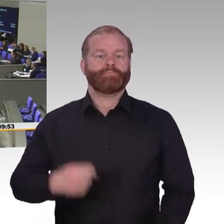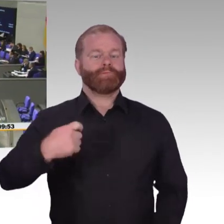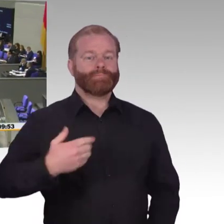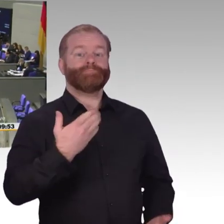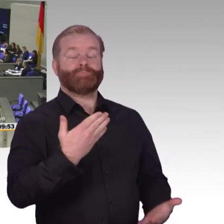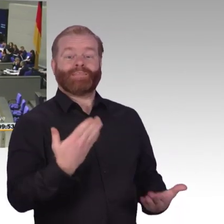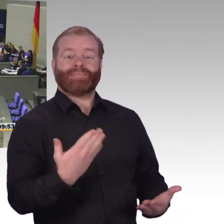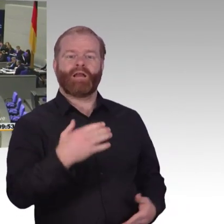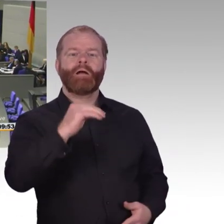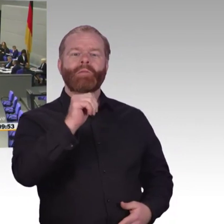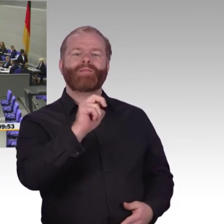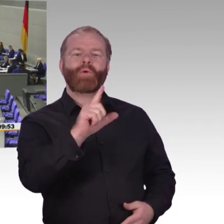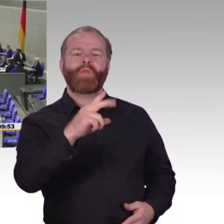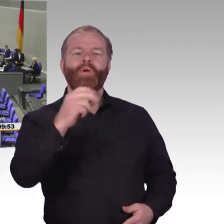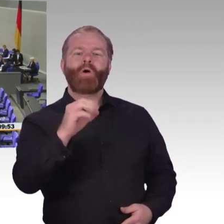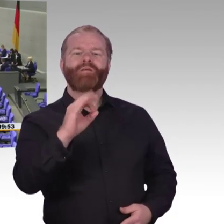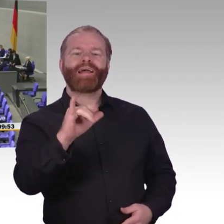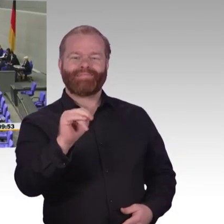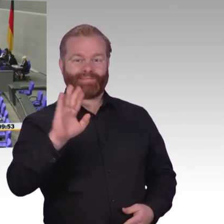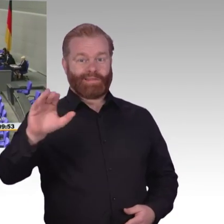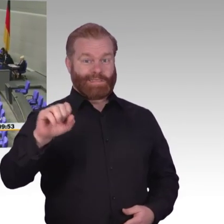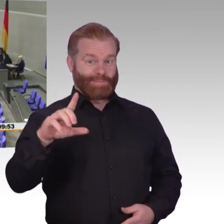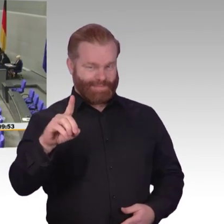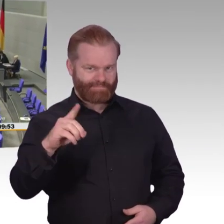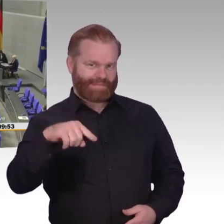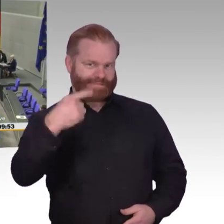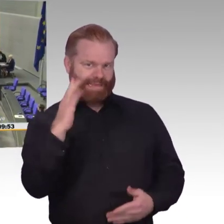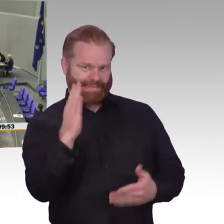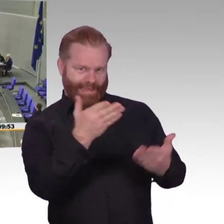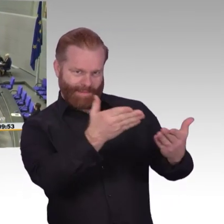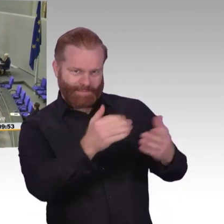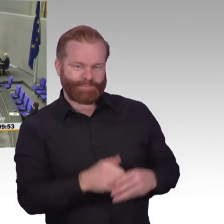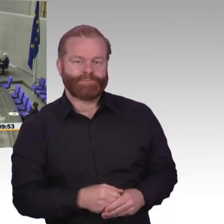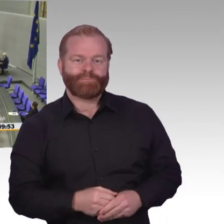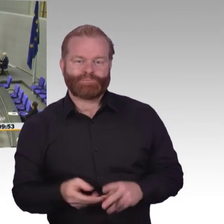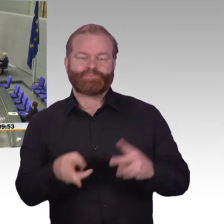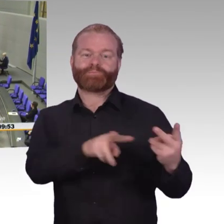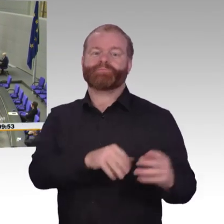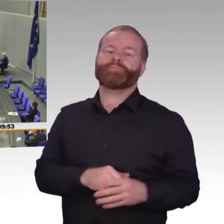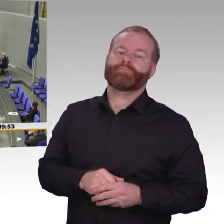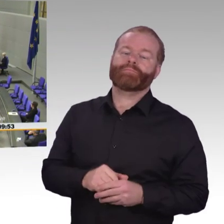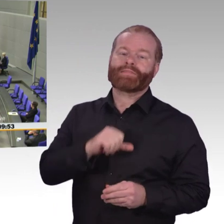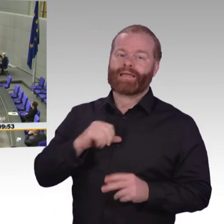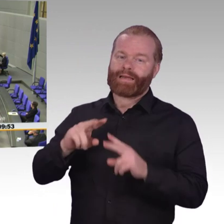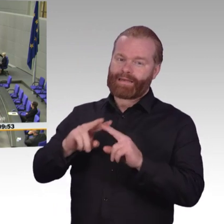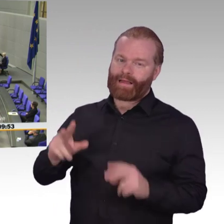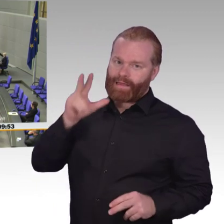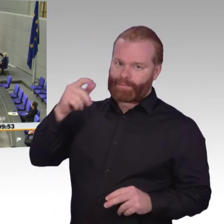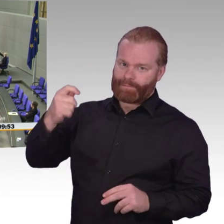Sehr geehrter Herr Präsident, liebe Kolleginnen und Kollegen. Wir wollen die Digitalisierung treiben, sagt